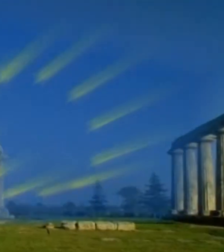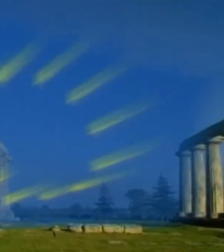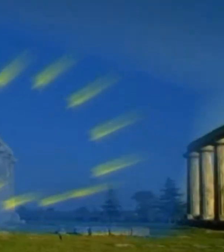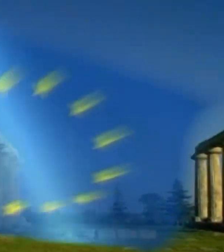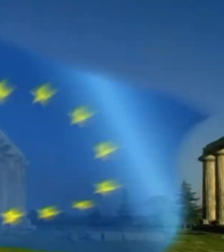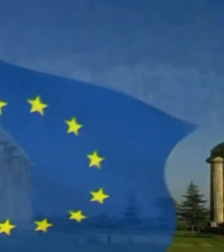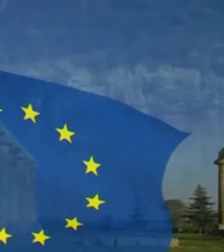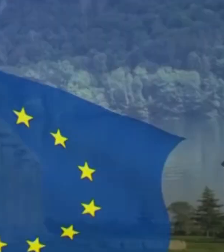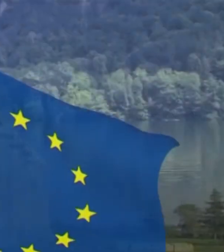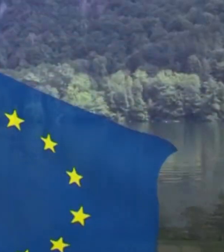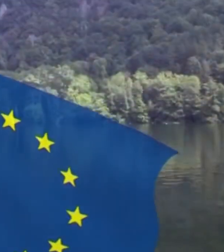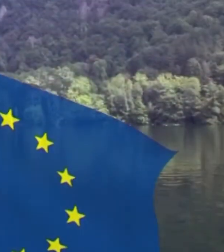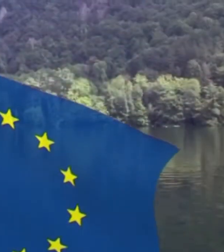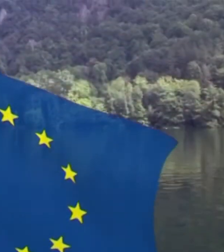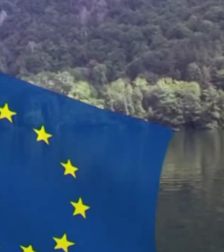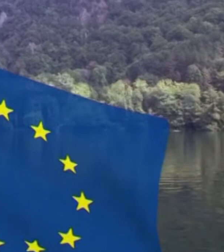Musica